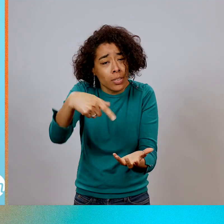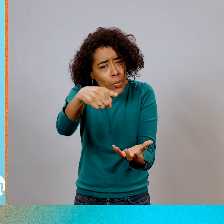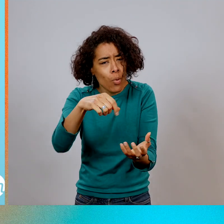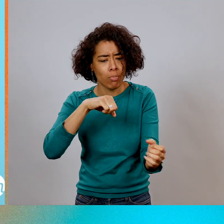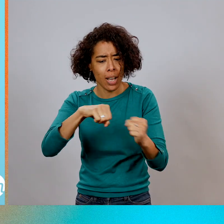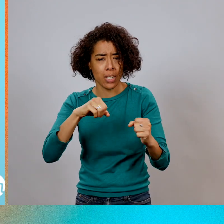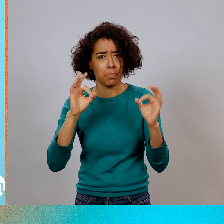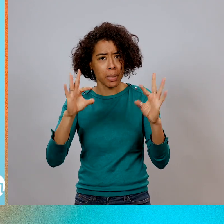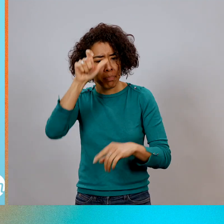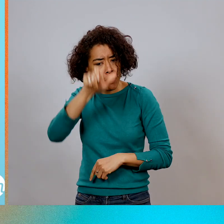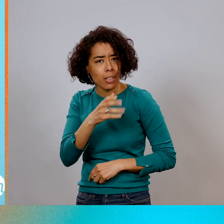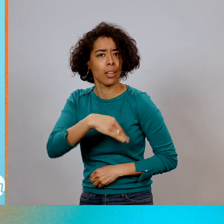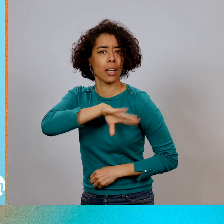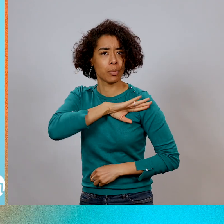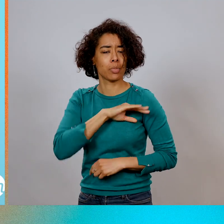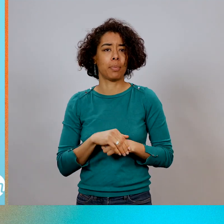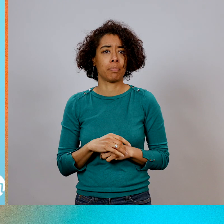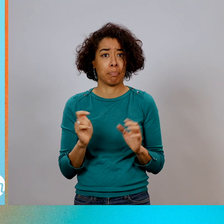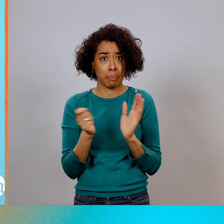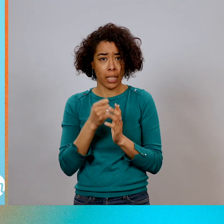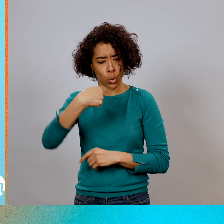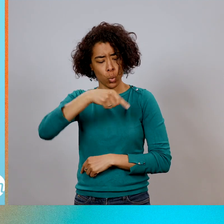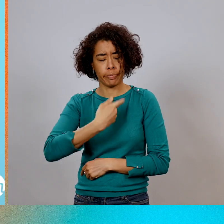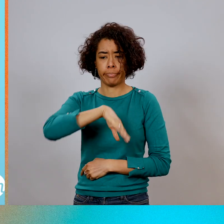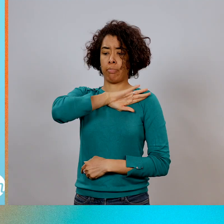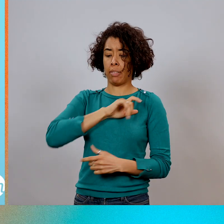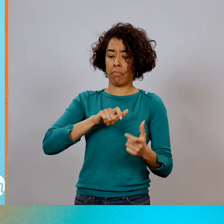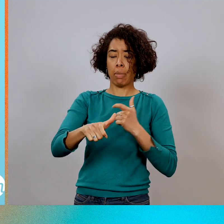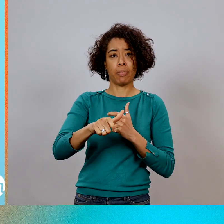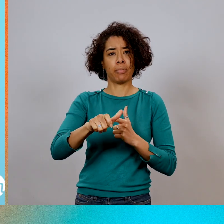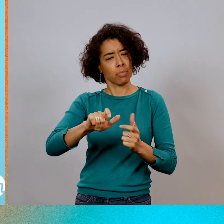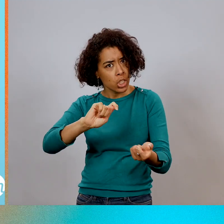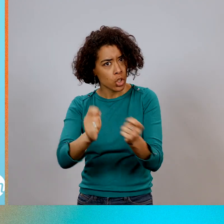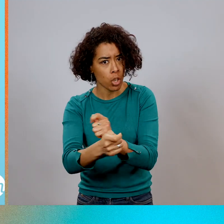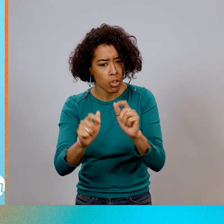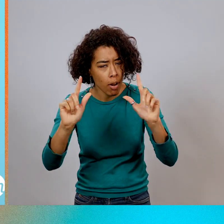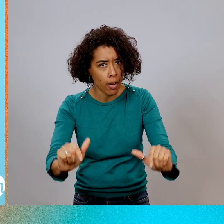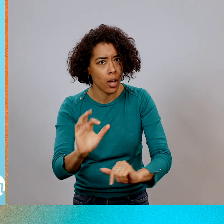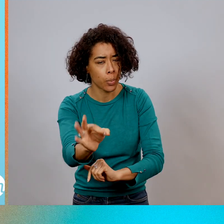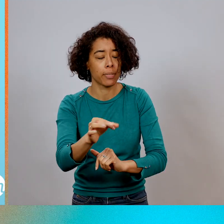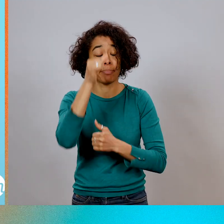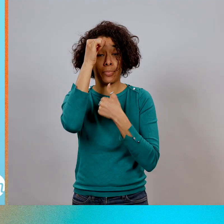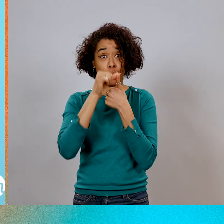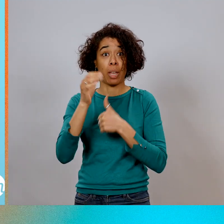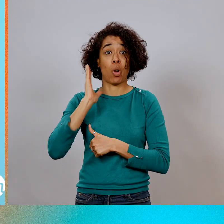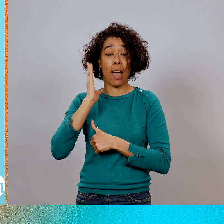de manière responsable. C'est quand nous sommes responsables que les choses changent. Je me souviens, lorsque j'étais jeune vendeur,